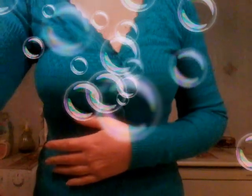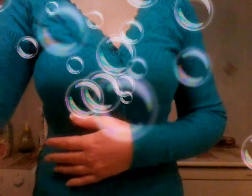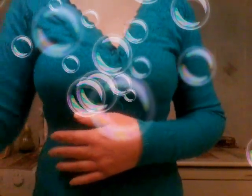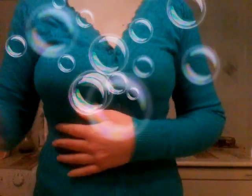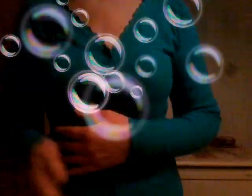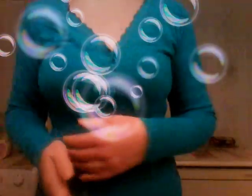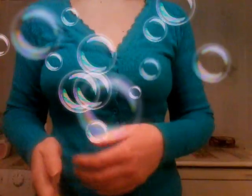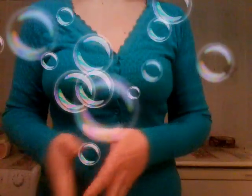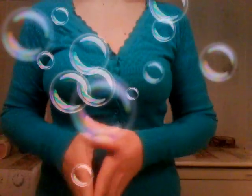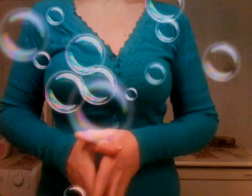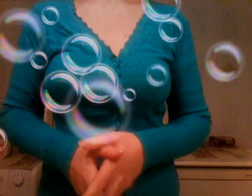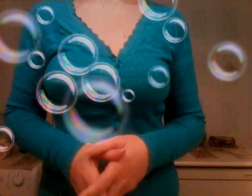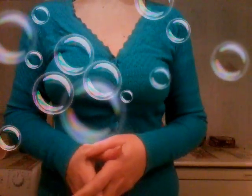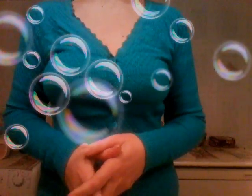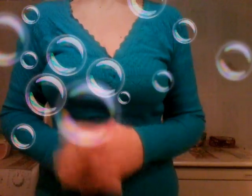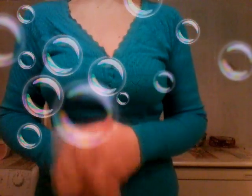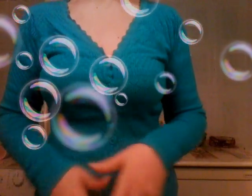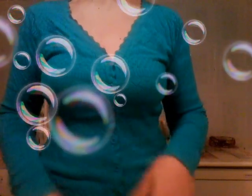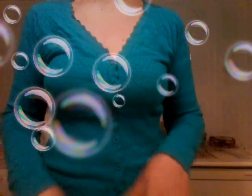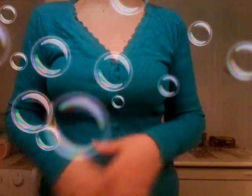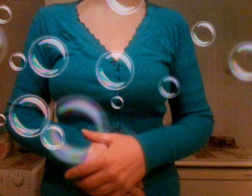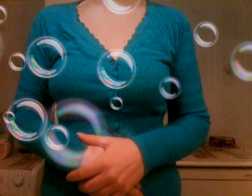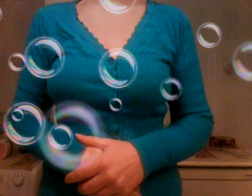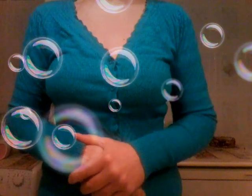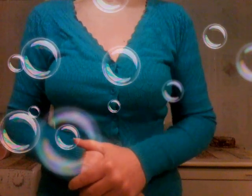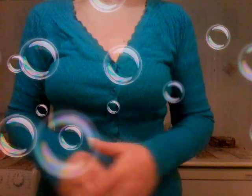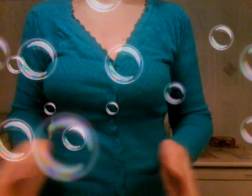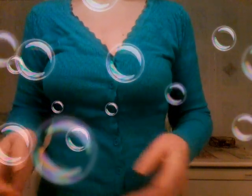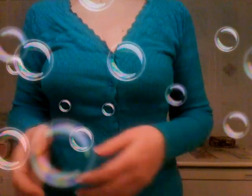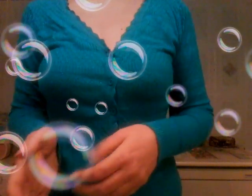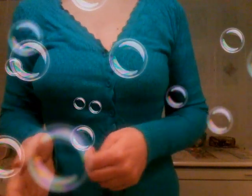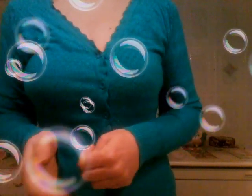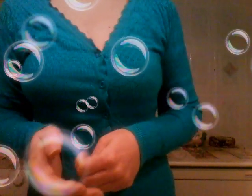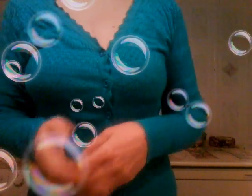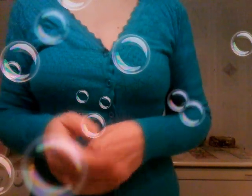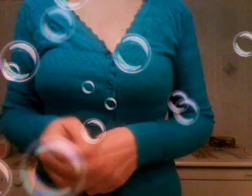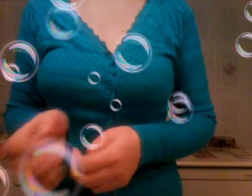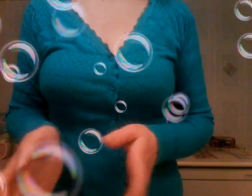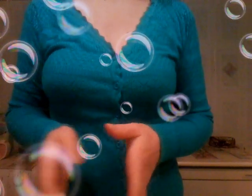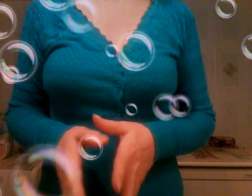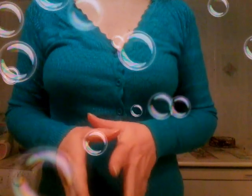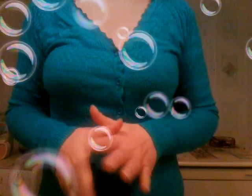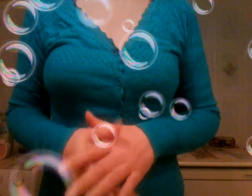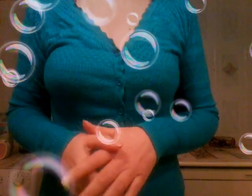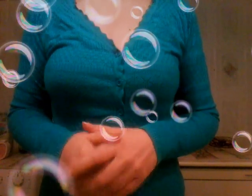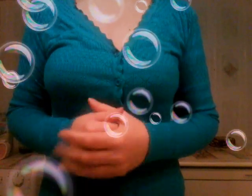buonasera buonasera a tutti è più di così la luce non la posso fare allora